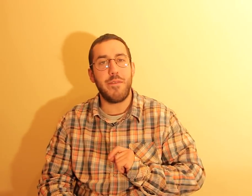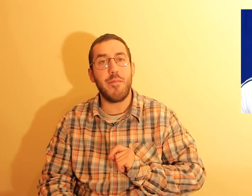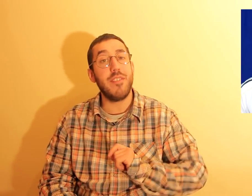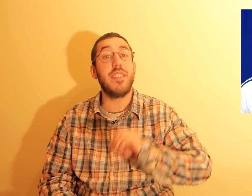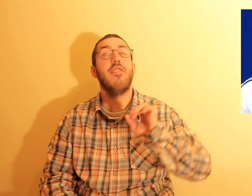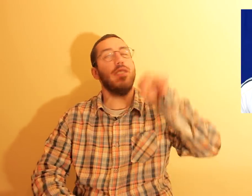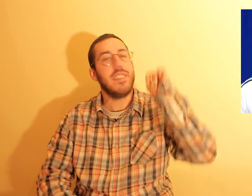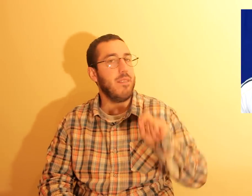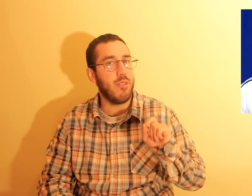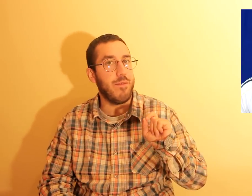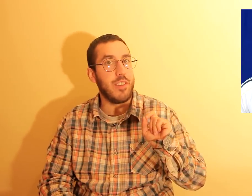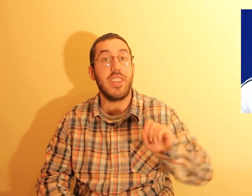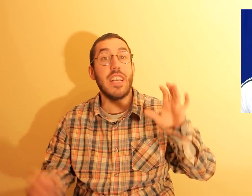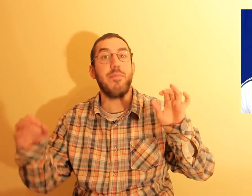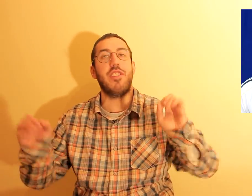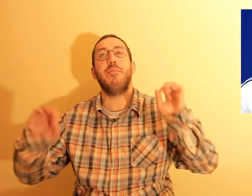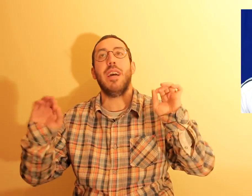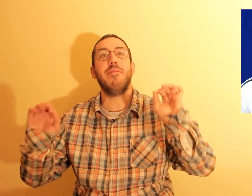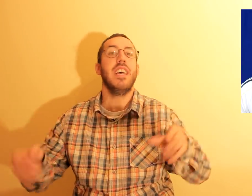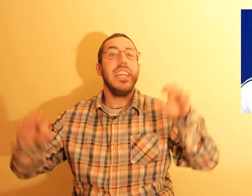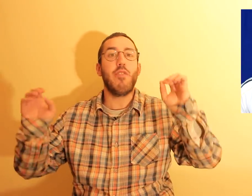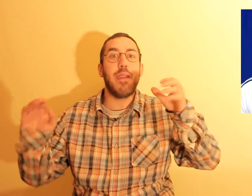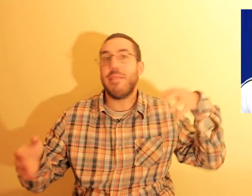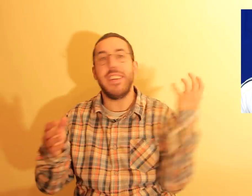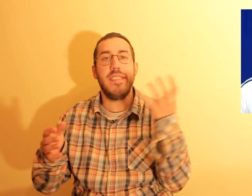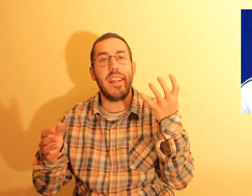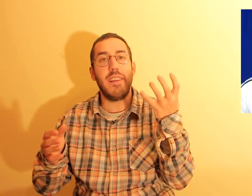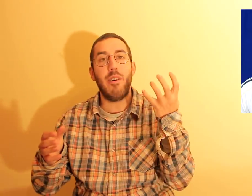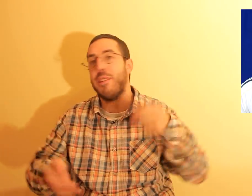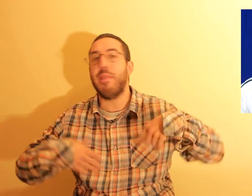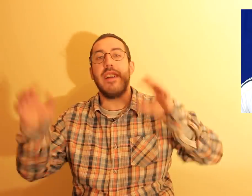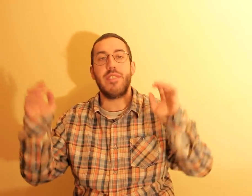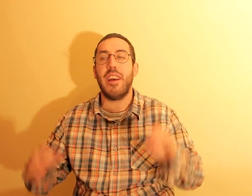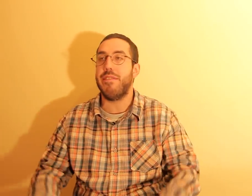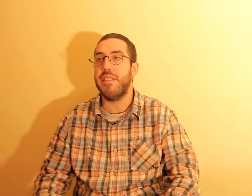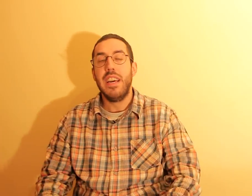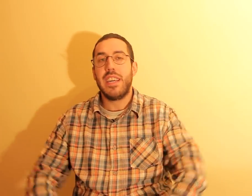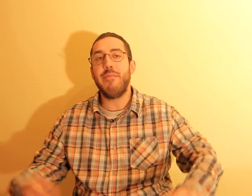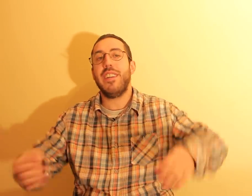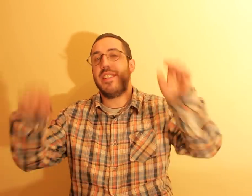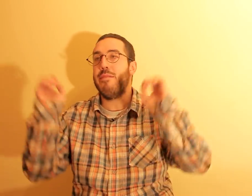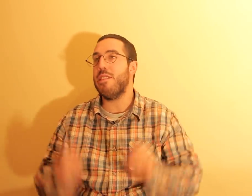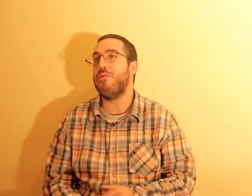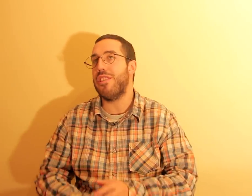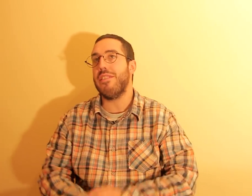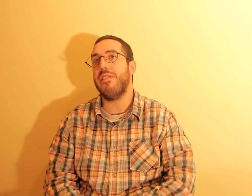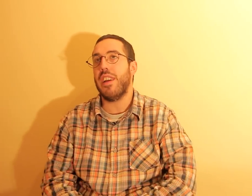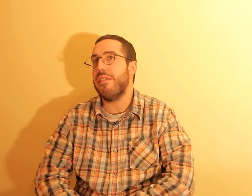futebol, disse que o Ronaldo era muito fixe, que ele às vezes lembrava-se e comprava 15 telemóveis para dar o staff. Quem me dera ser amigo do Cristiano Ronaldo,